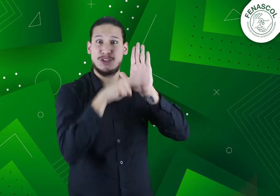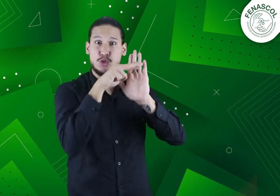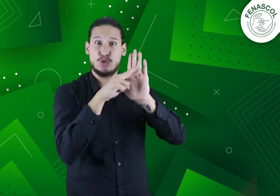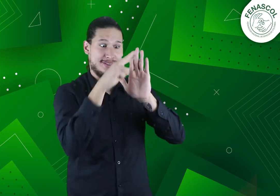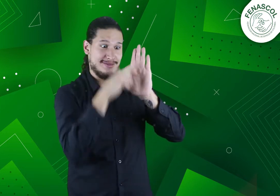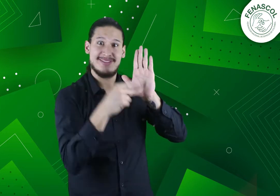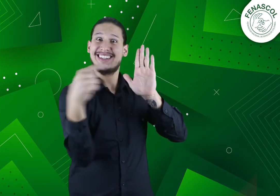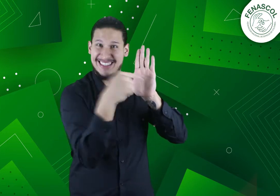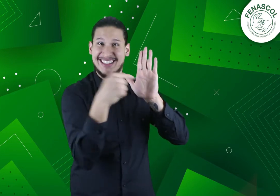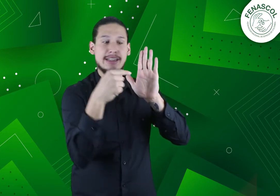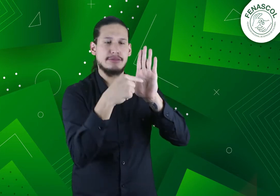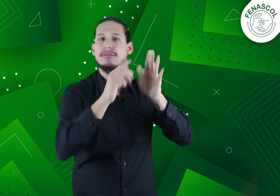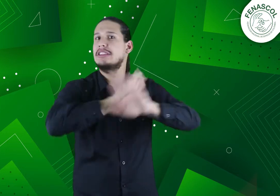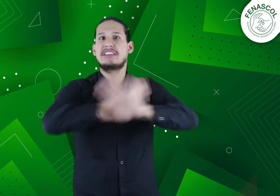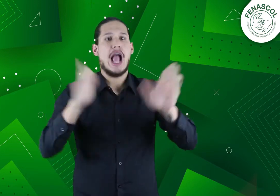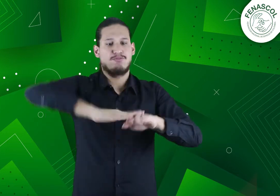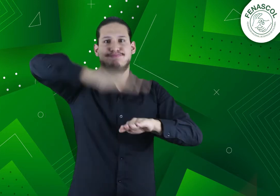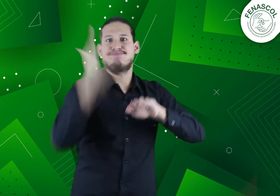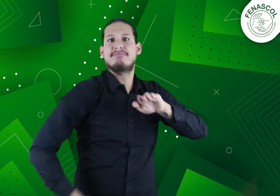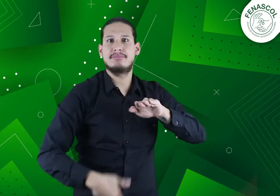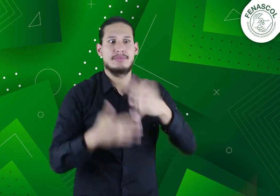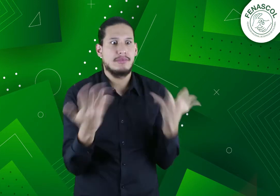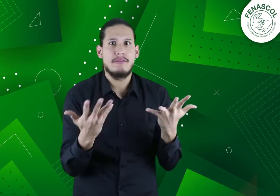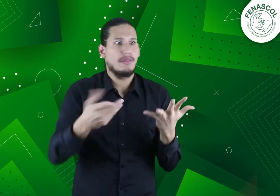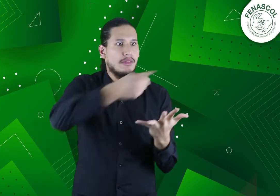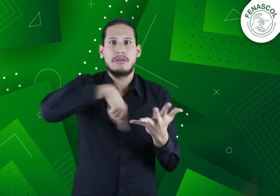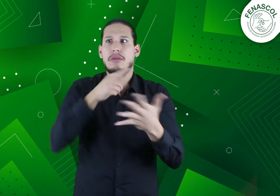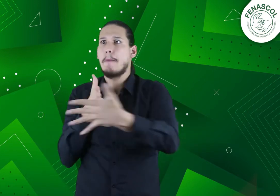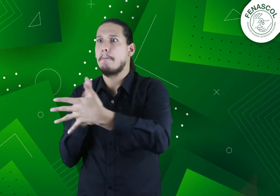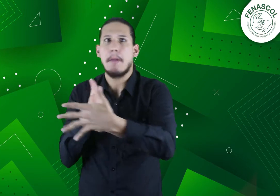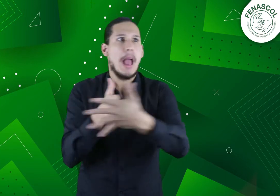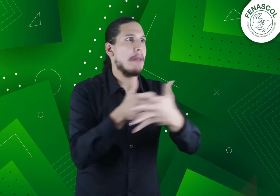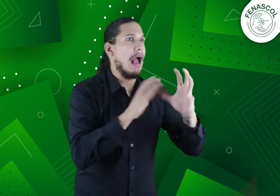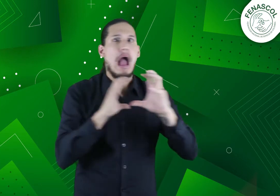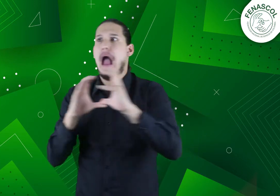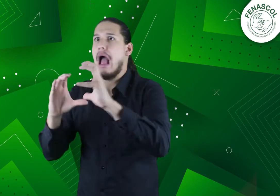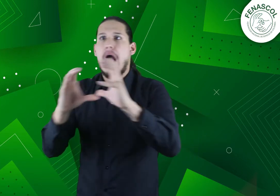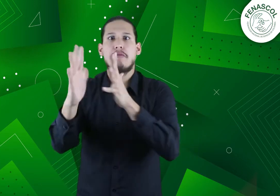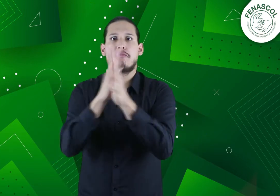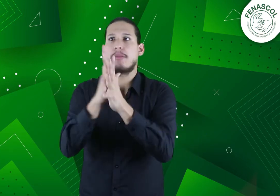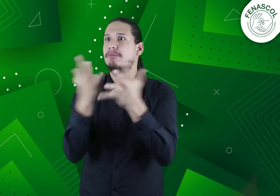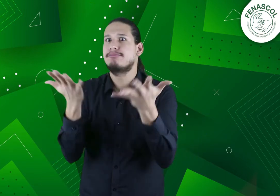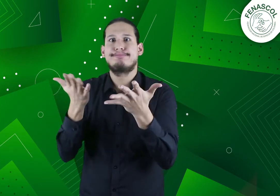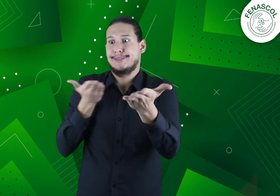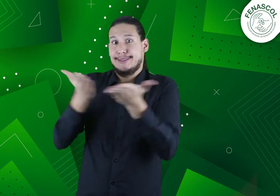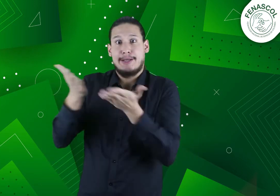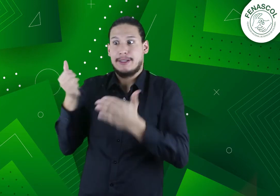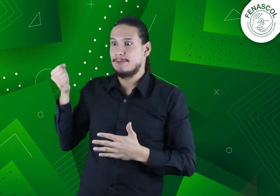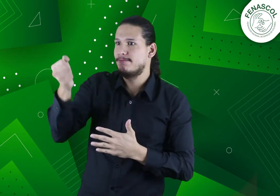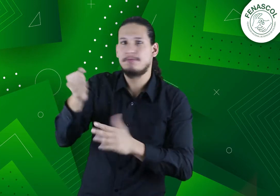Sin embargo, la resolución de la CRC establece que los servicios de interpretación en noticias son obligatorios